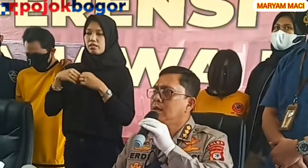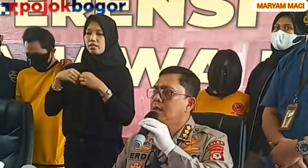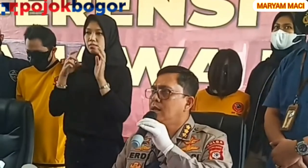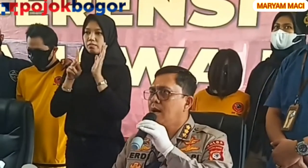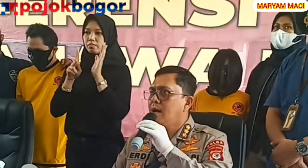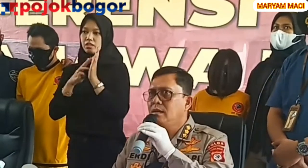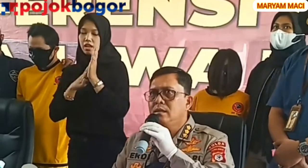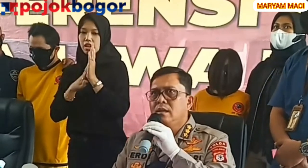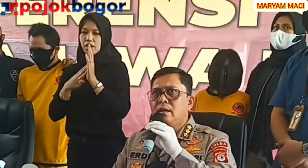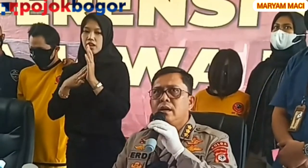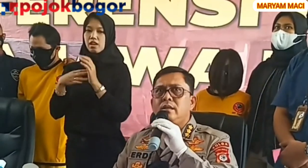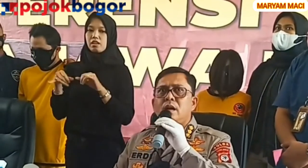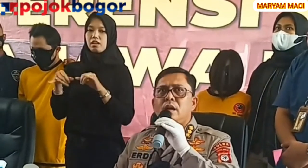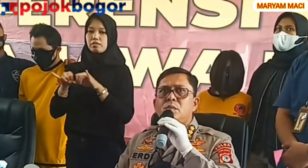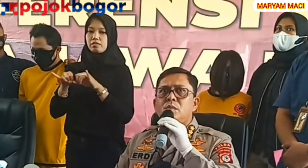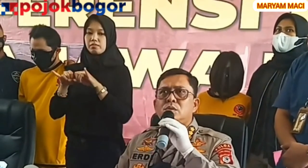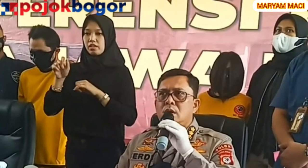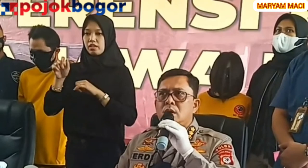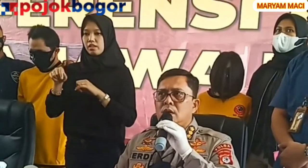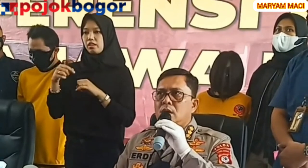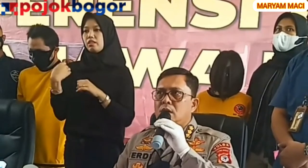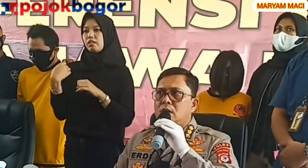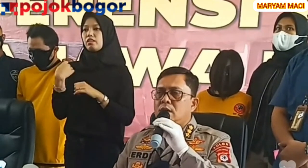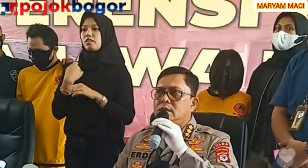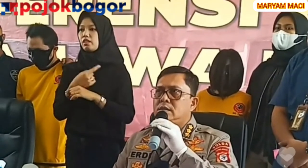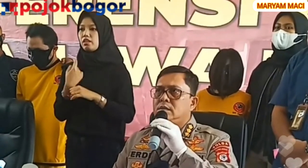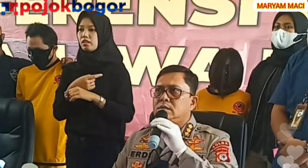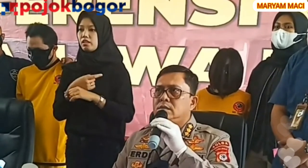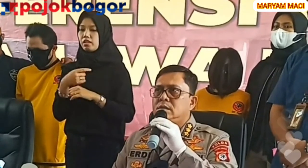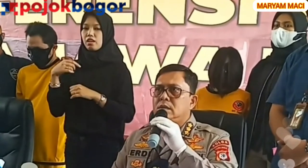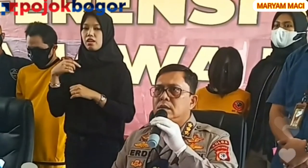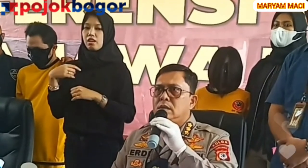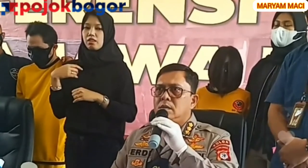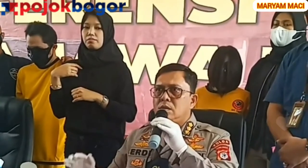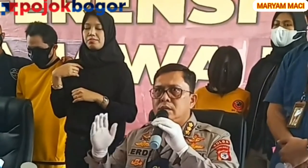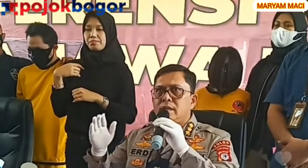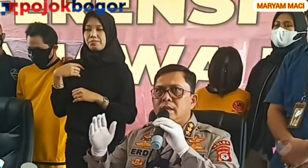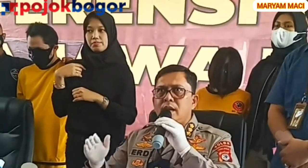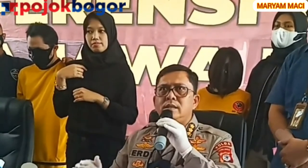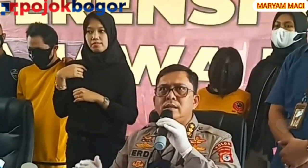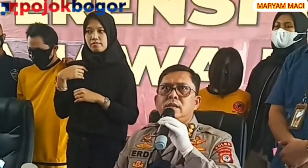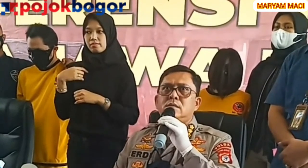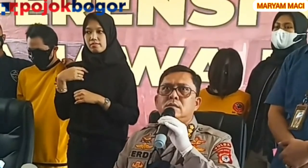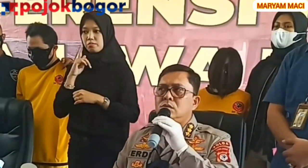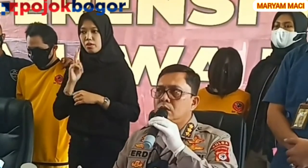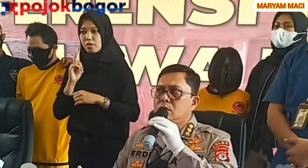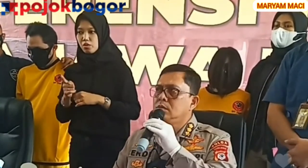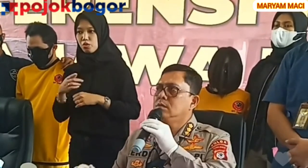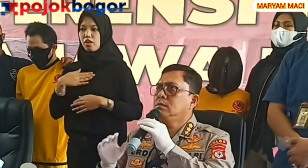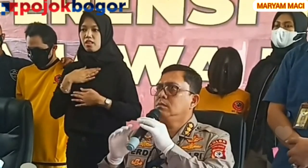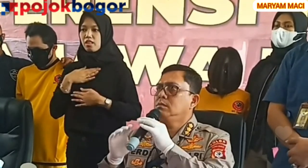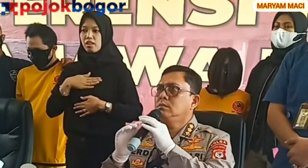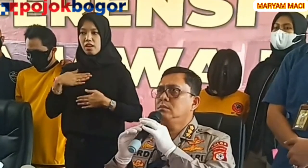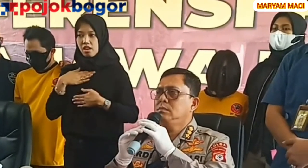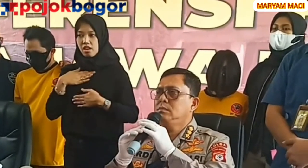butuh ketenangan kita butuh konsentrasi untuk